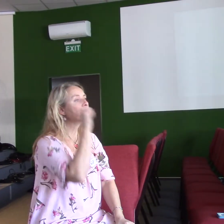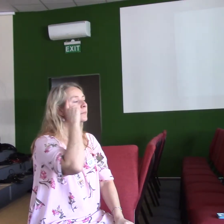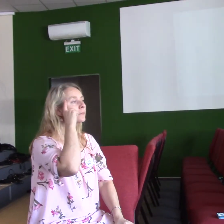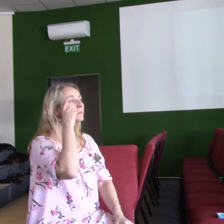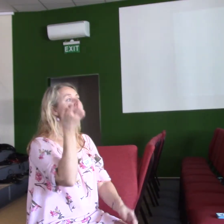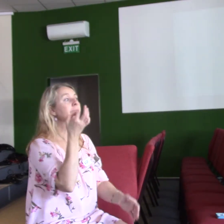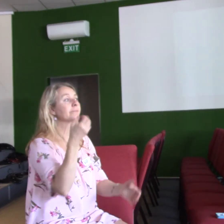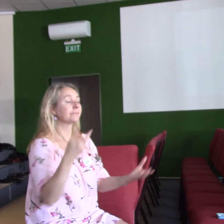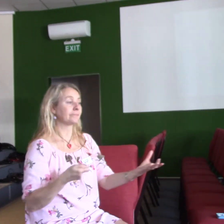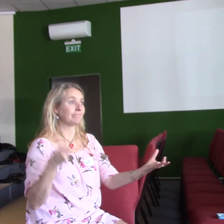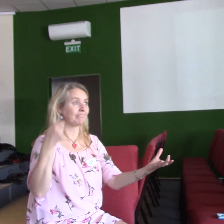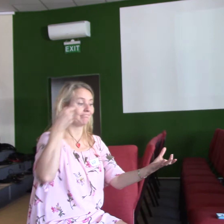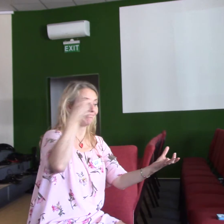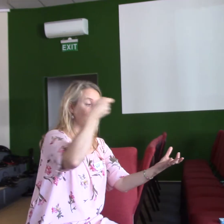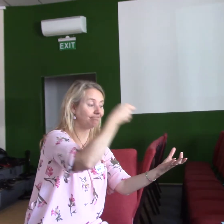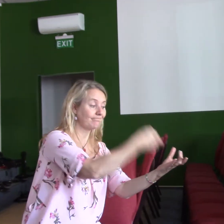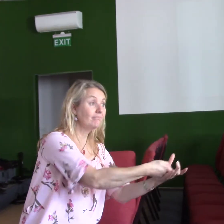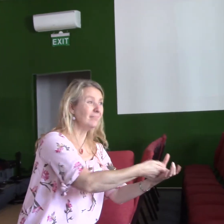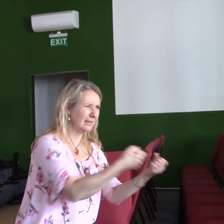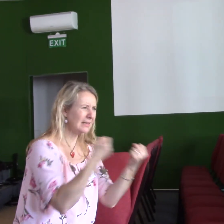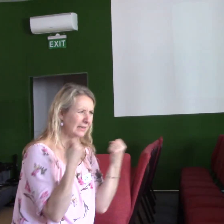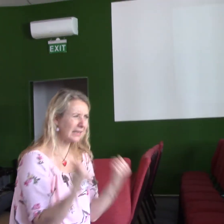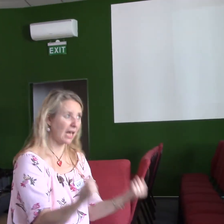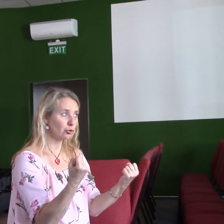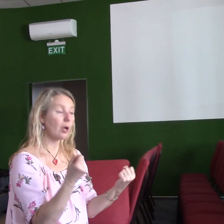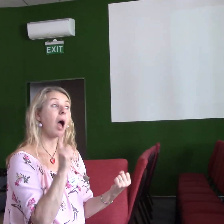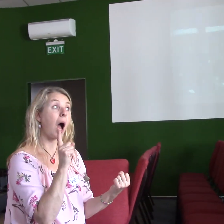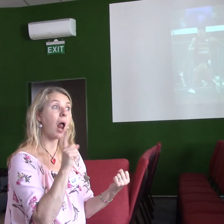že předání štafetového koliku je těžké, ale možné.